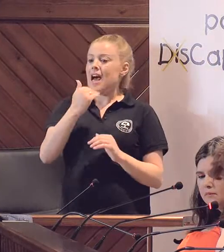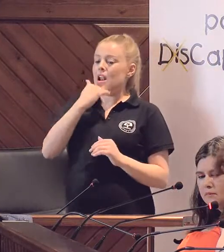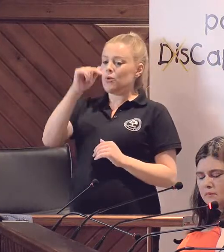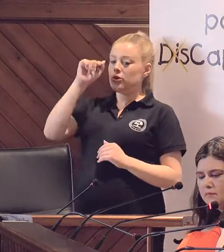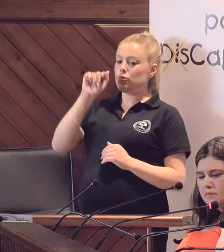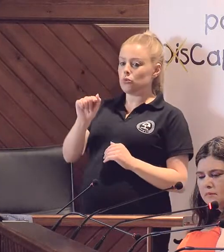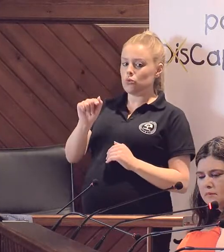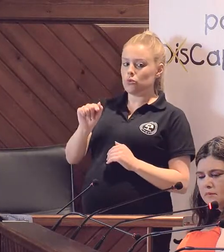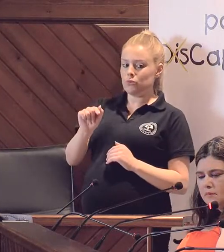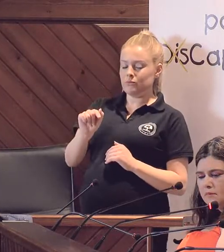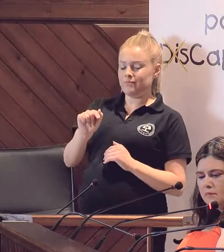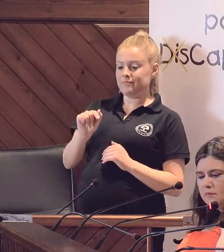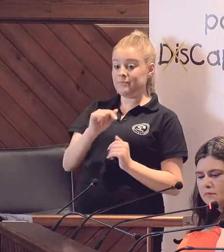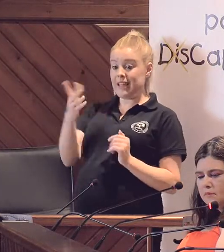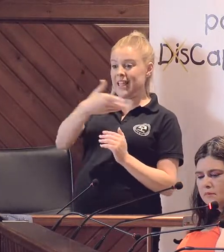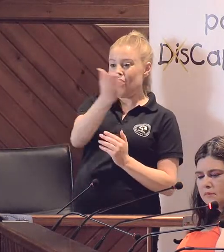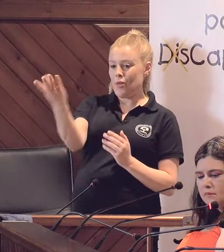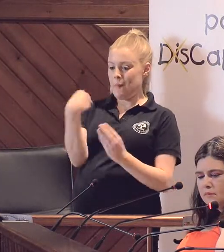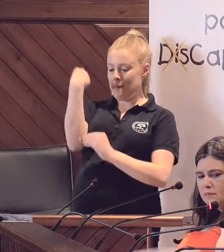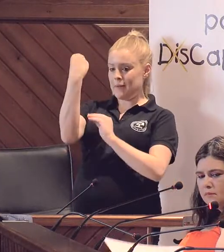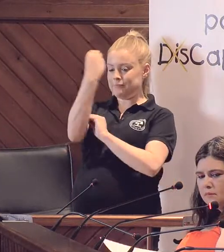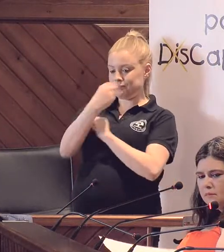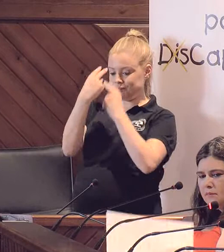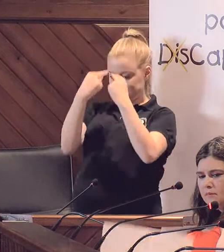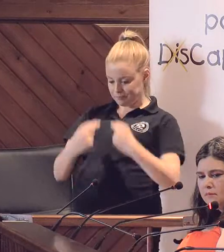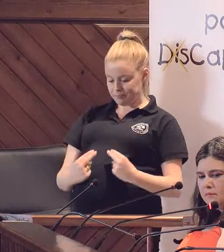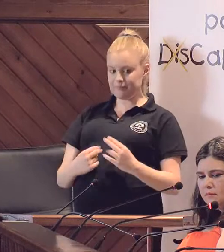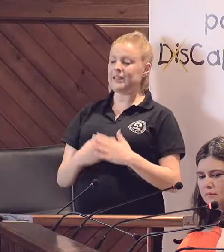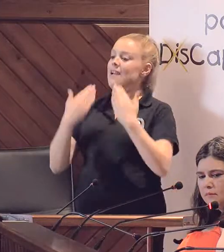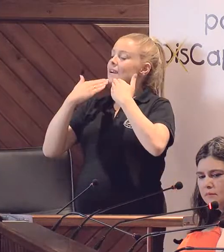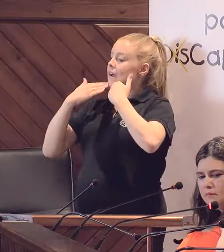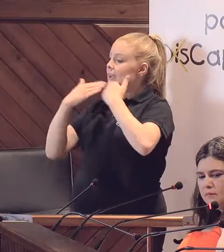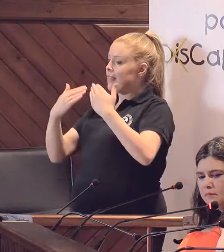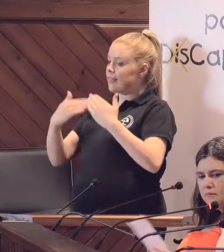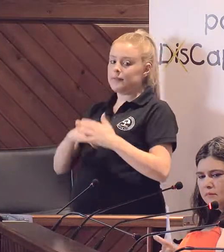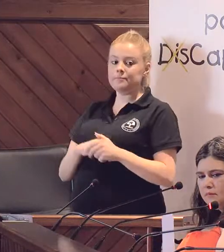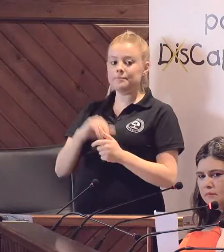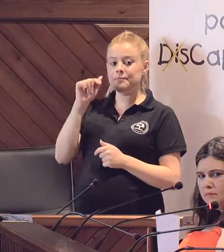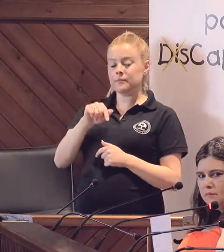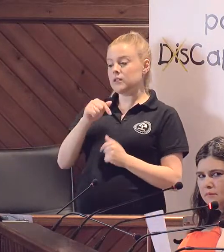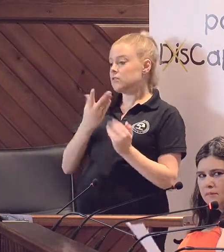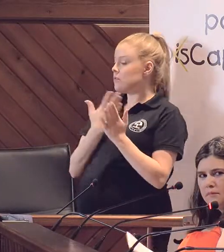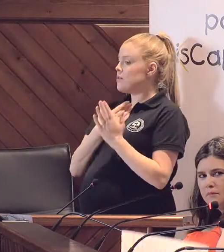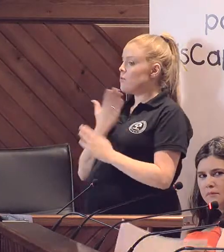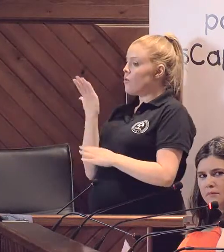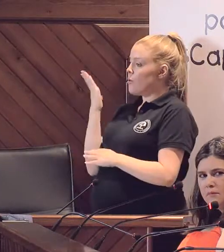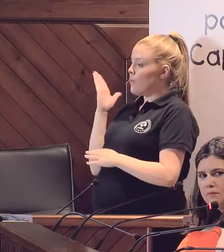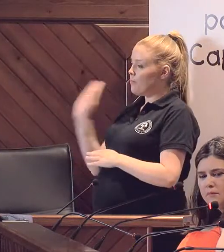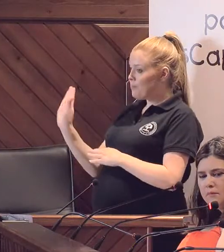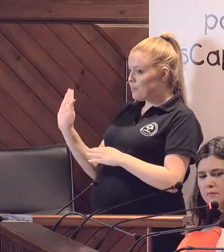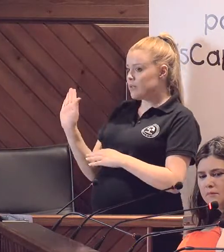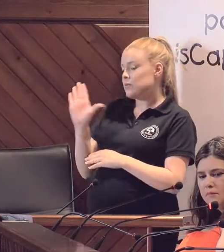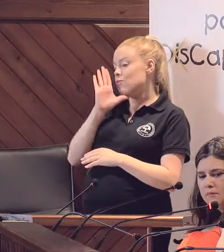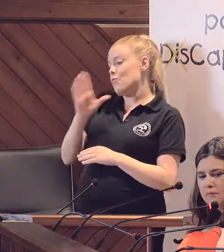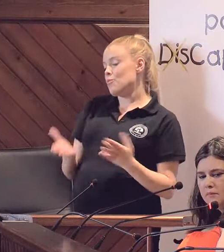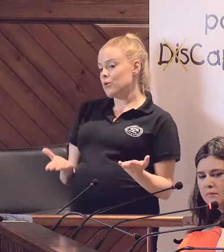hayas estado o pudiendo parecer a los demás. Muchas gracias. Este es el alegato que nosotros hemos presentado porque